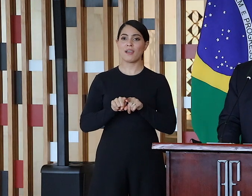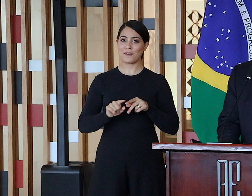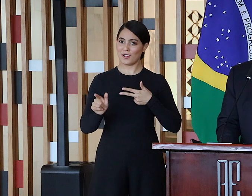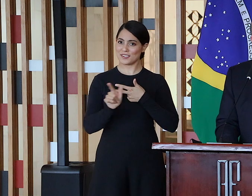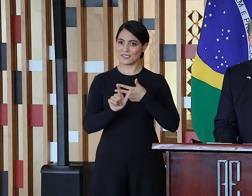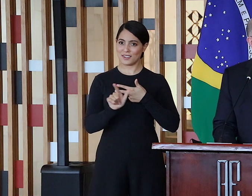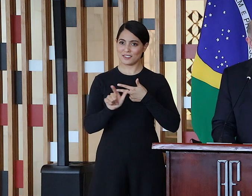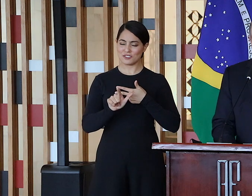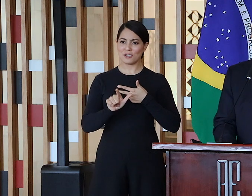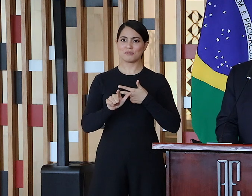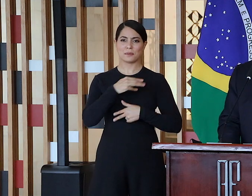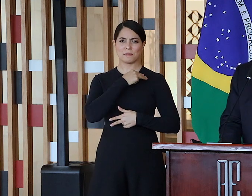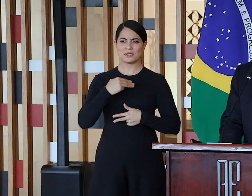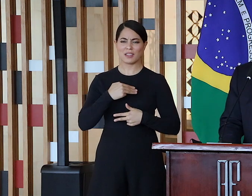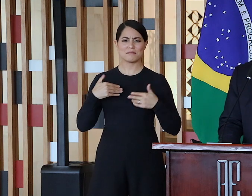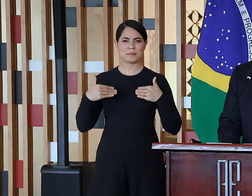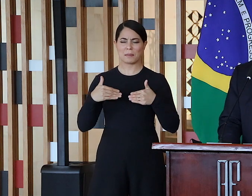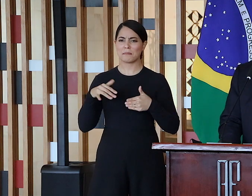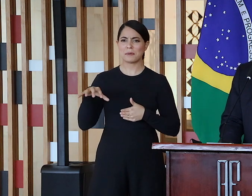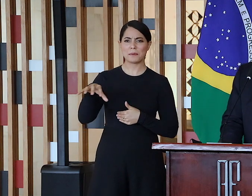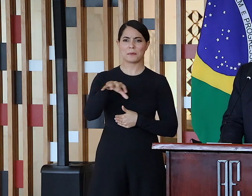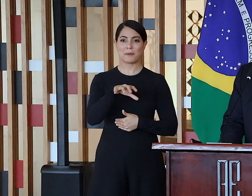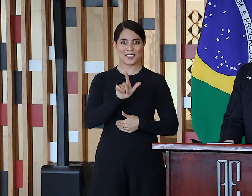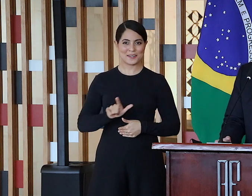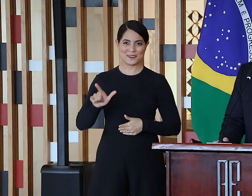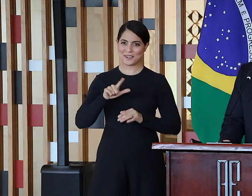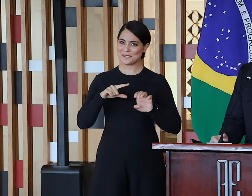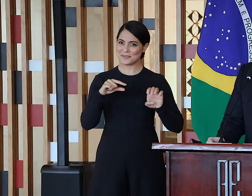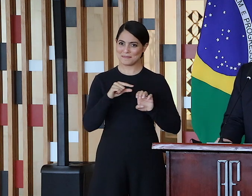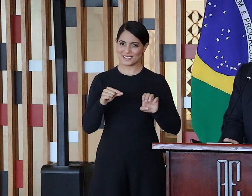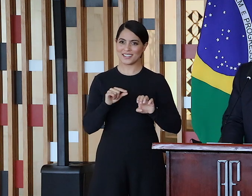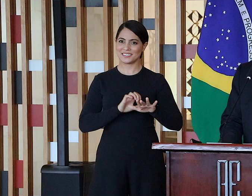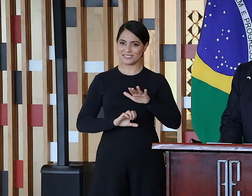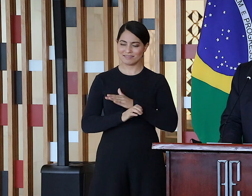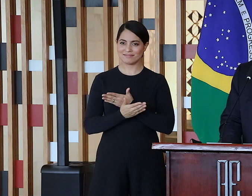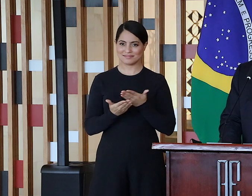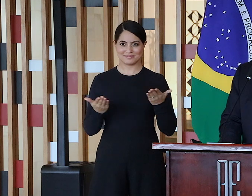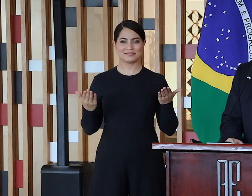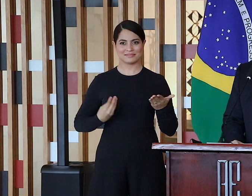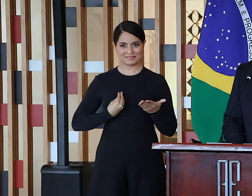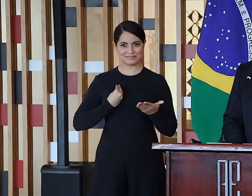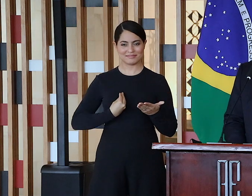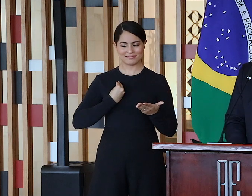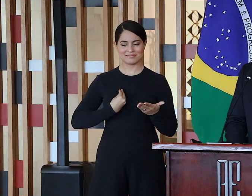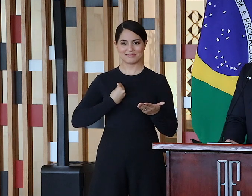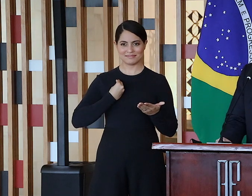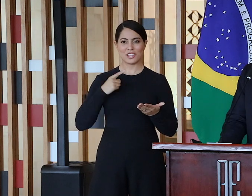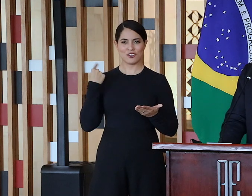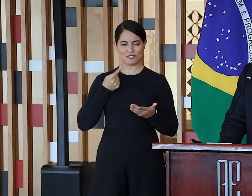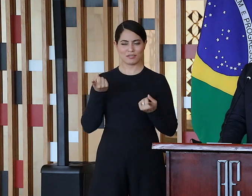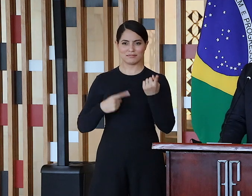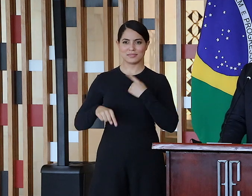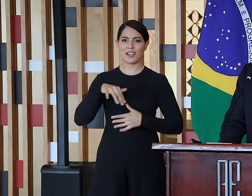e, claro, com nossos bravos empresárias e empresários, atuaremos em sintonia e sinergia para alargar os horizontes